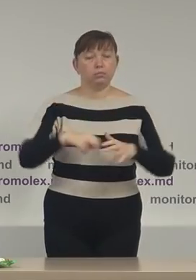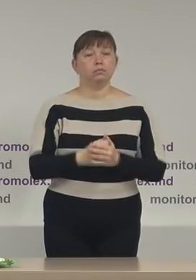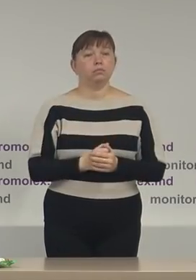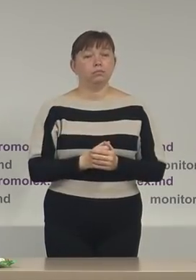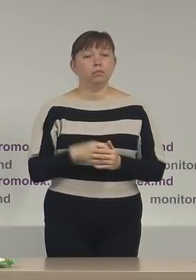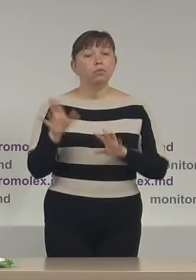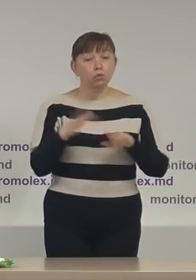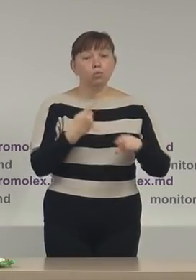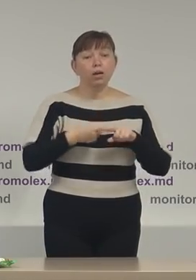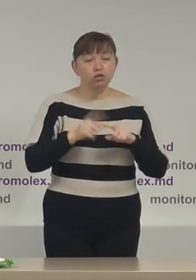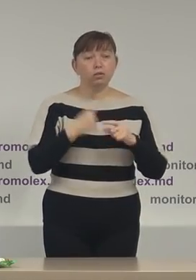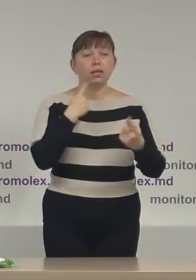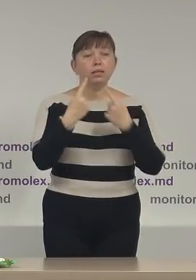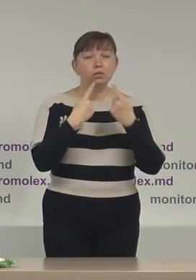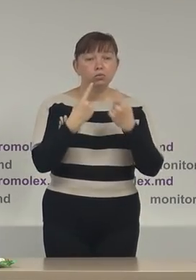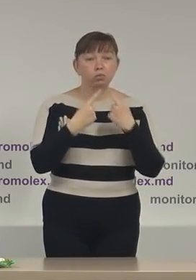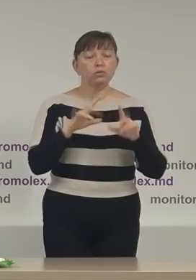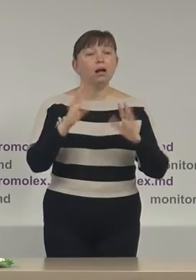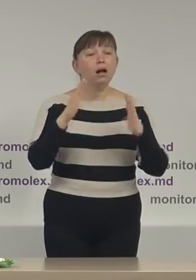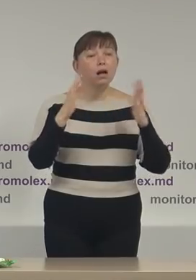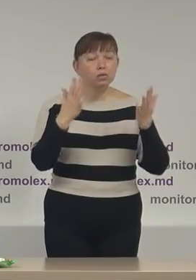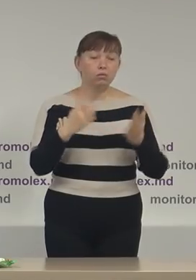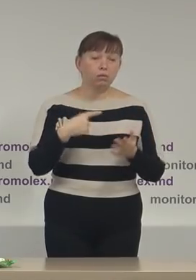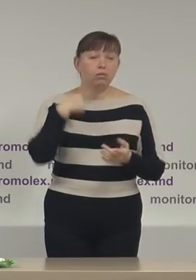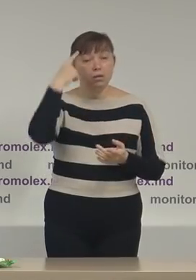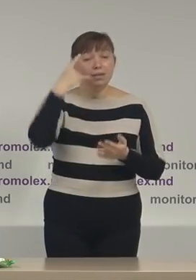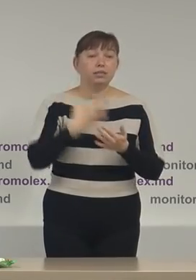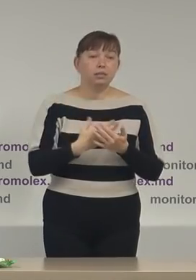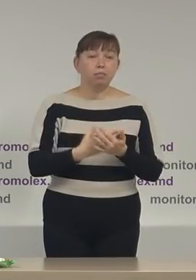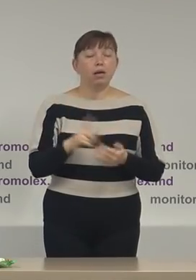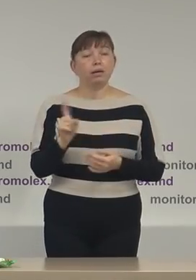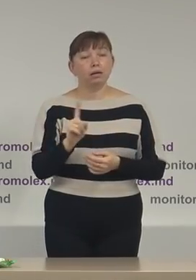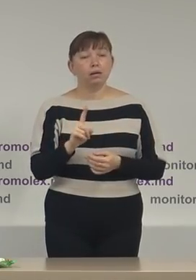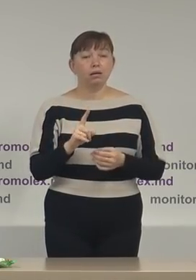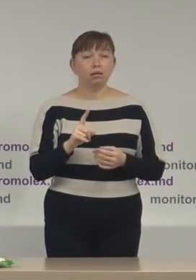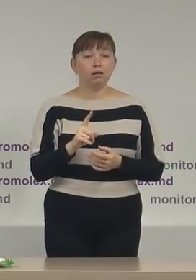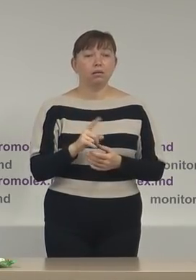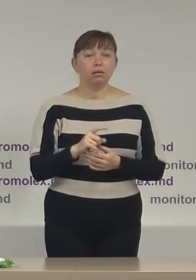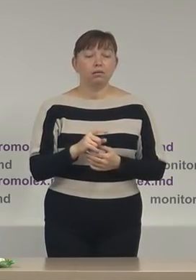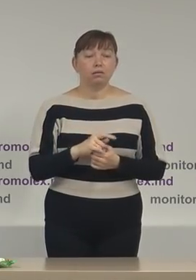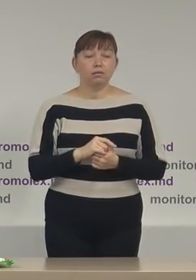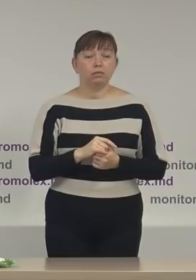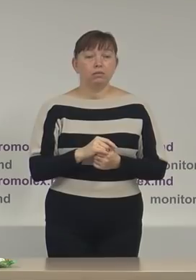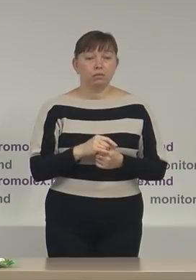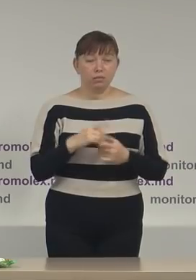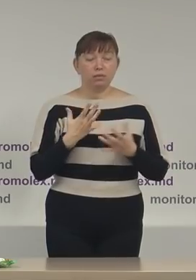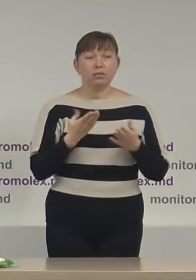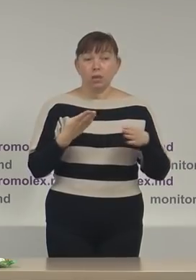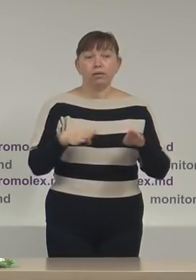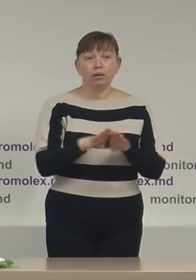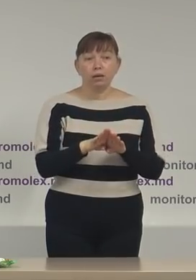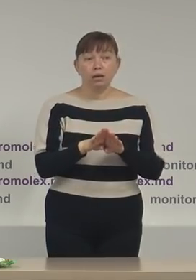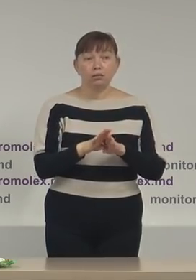după aceste discuții cazurile se pare că s-au încheiat